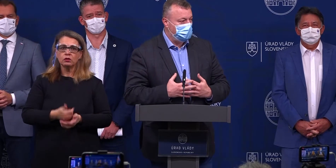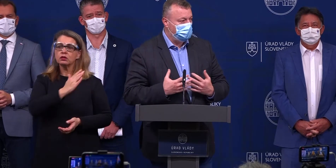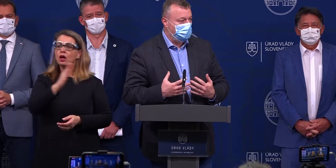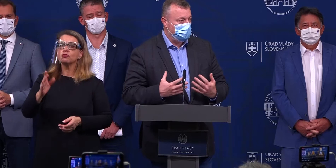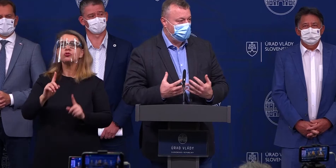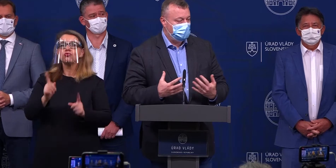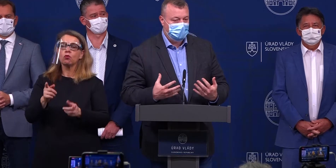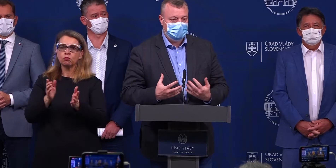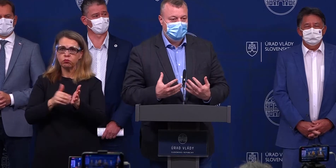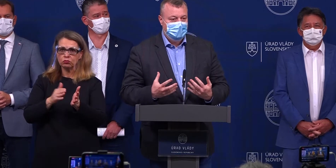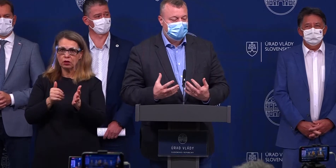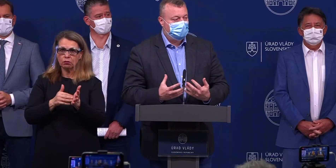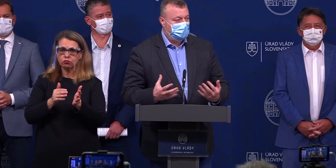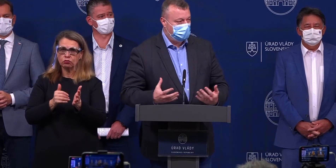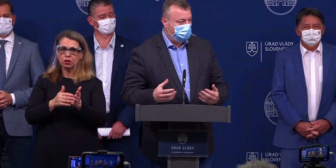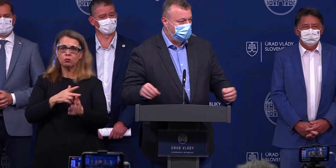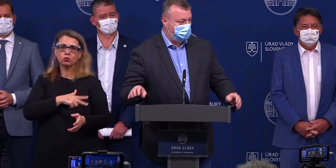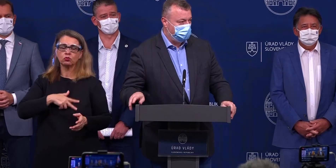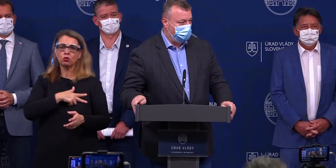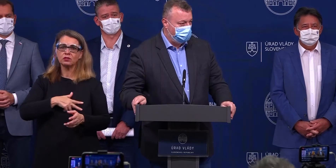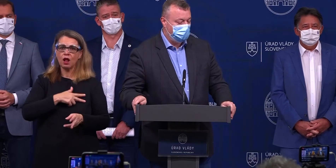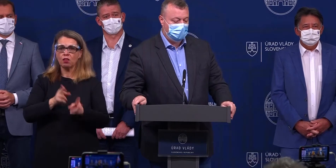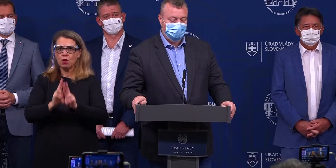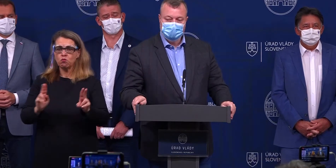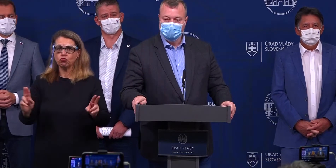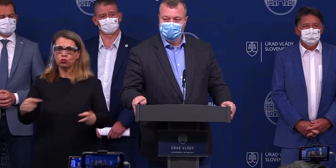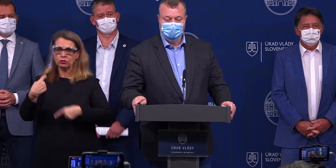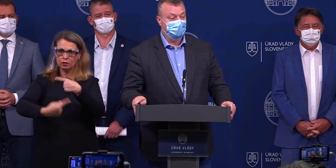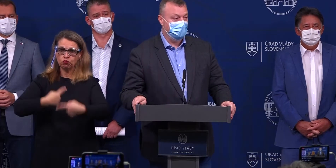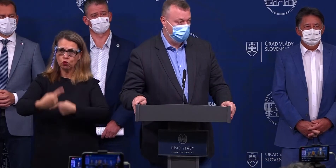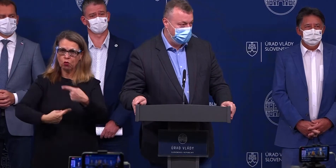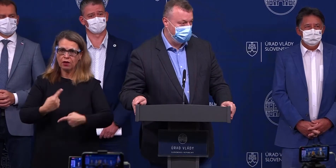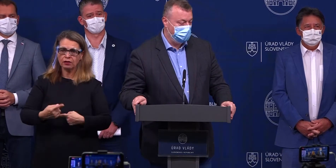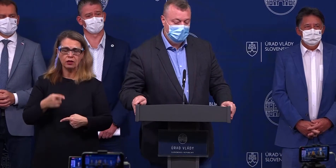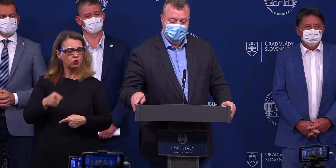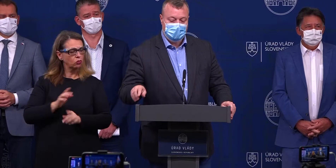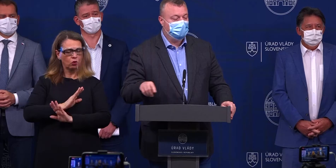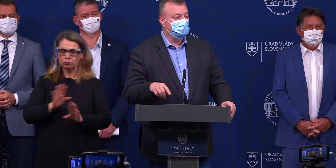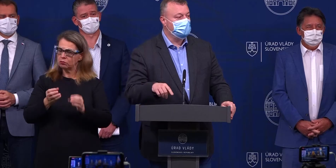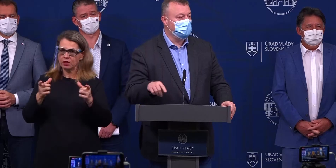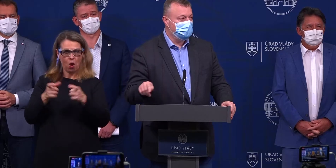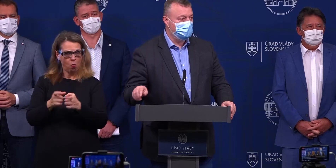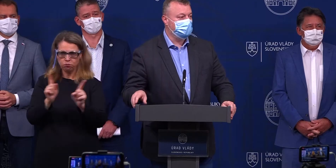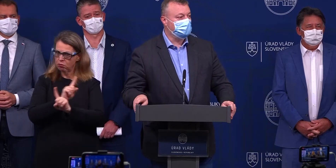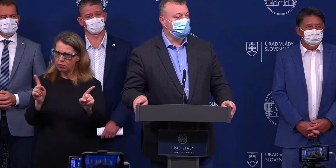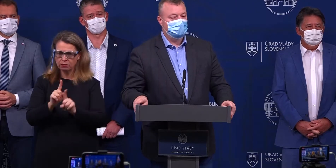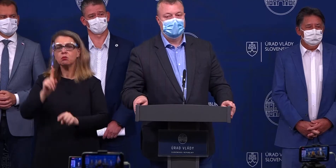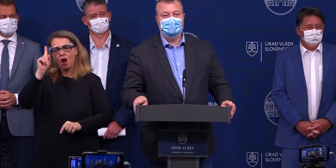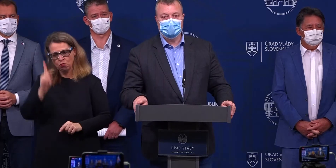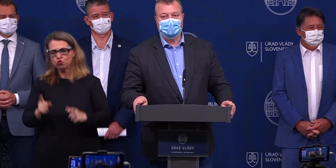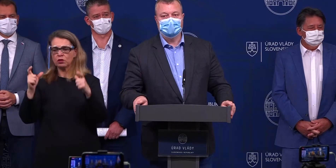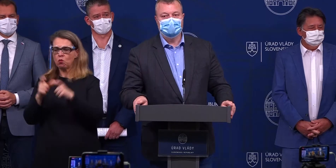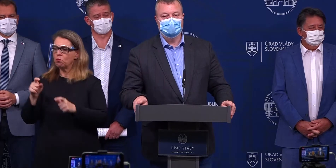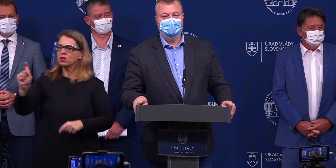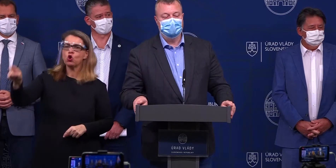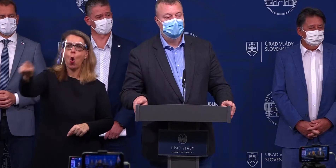potrebuje ako proste nejaký sociálny kapitál k svojmu fungovaniu, to neobmedzíme, ale potom musíme obmedziť všetko, čo nie